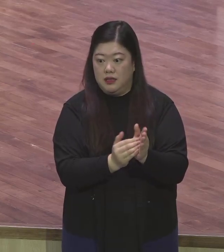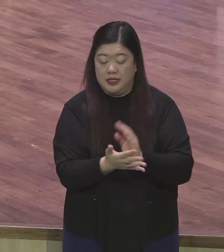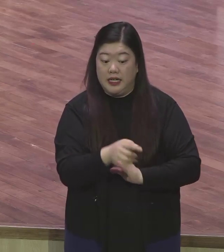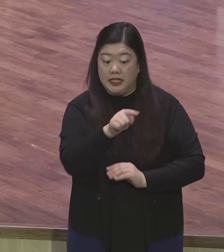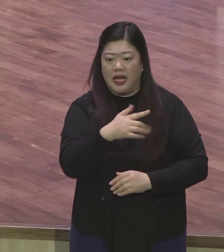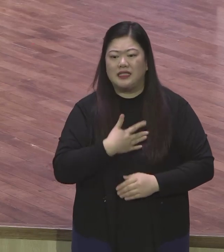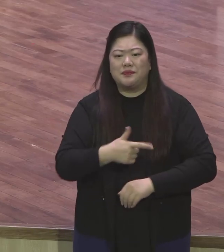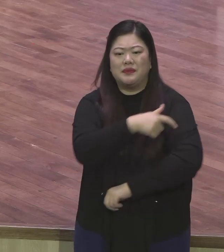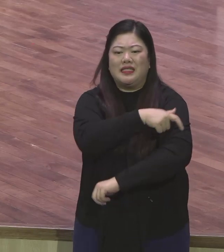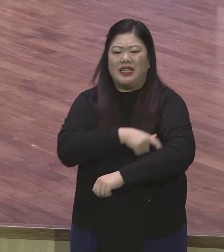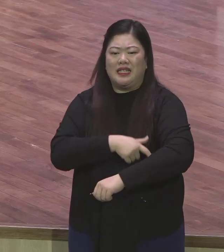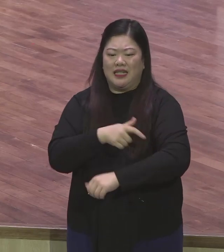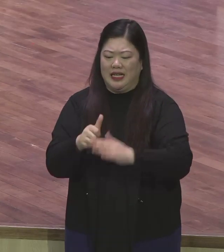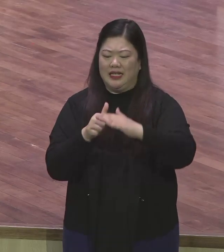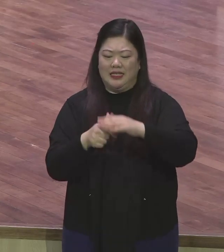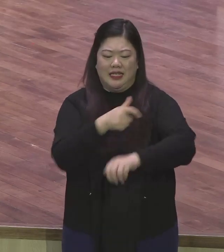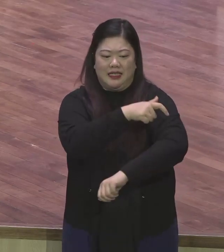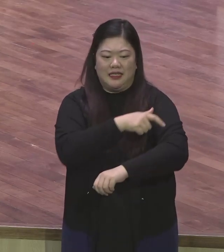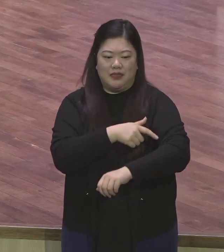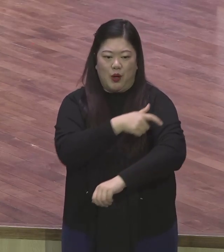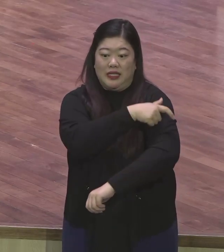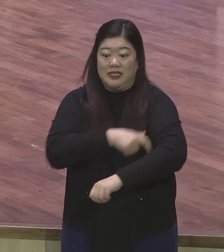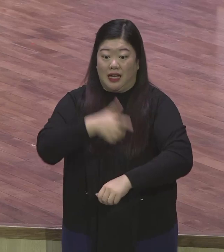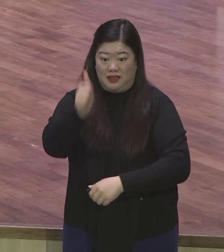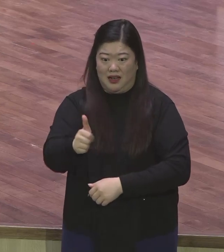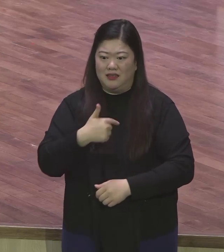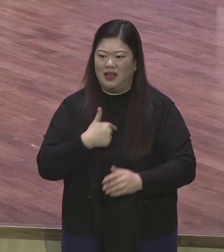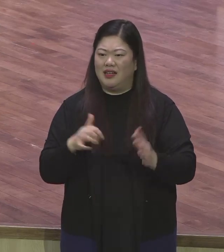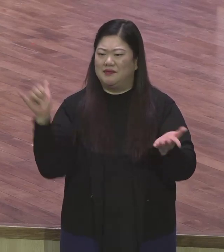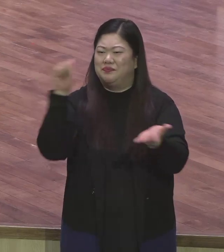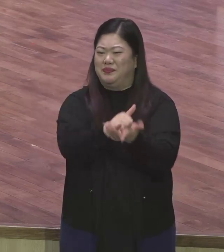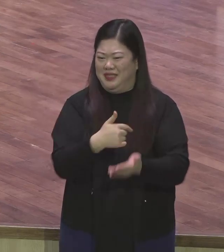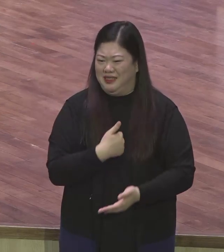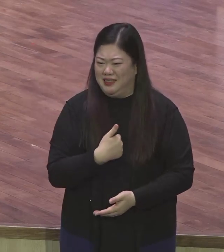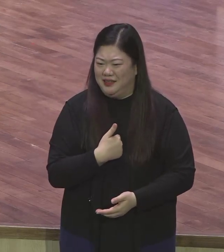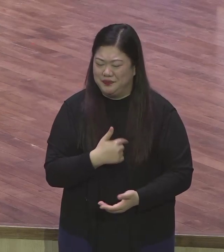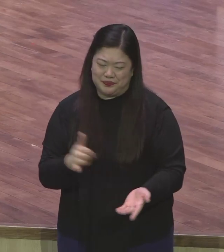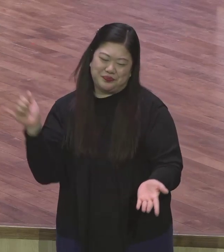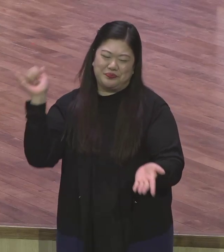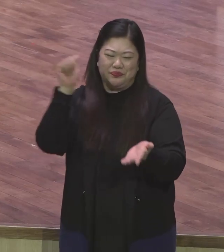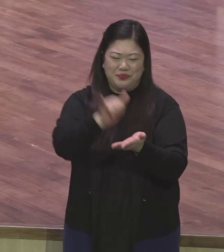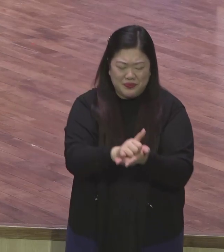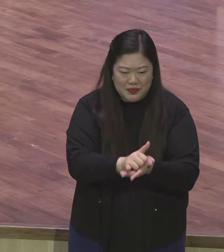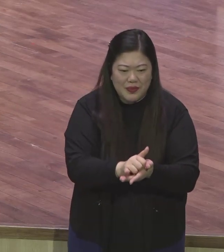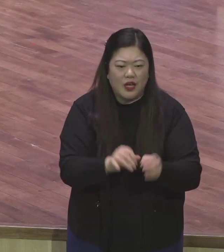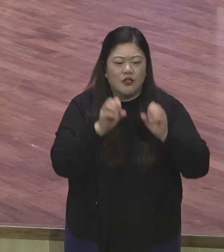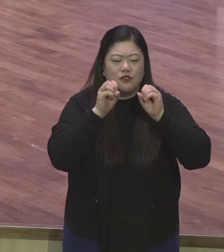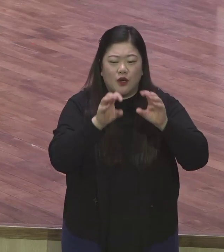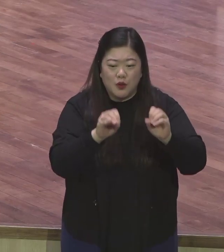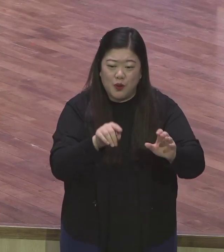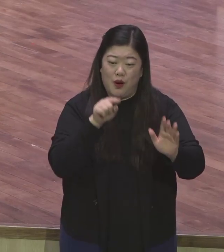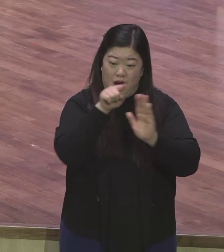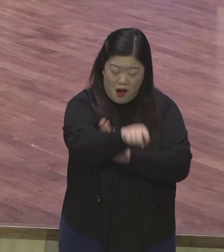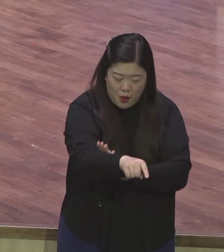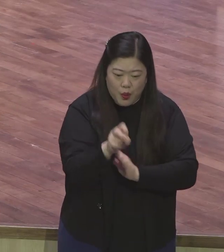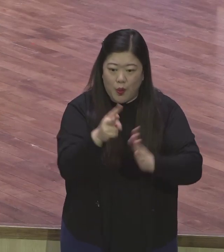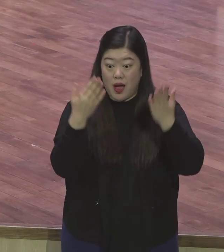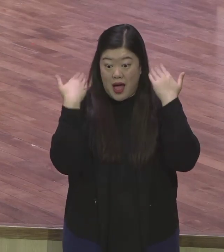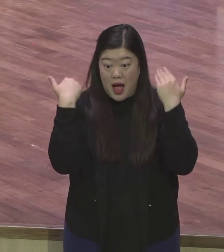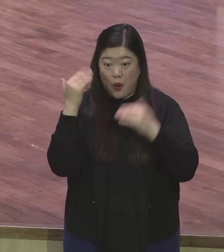이사장으로 신학 강의도 하고 또 설립 또 예원 설립 예배도 또 집회 예배도 드리게